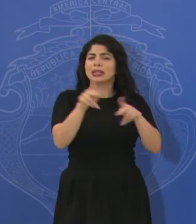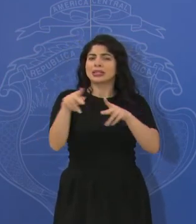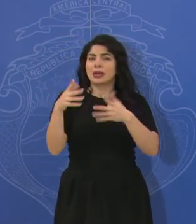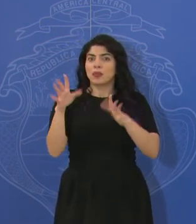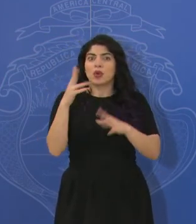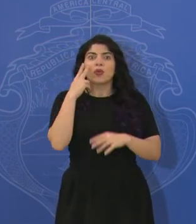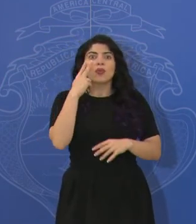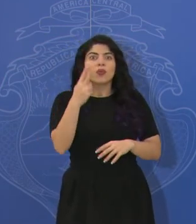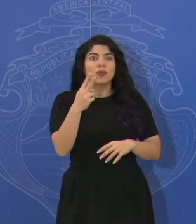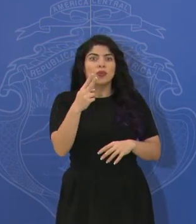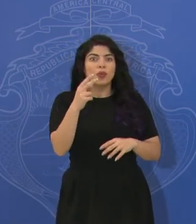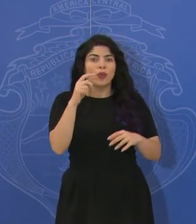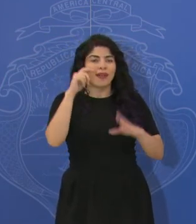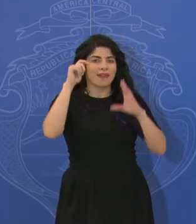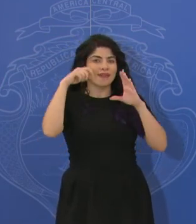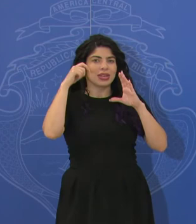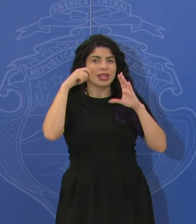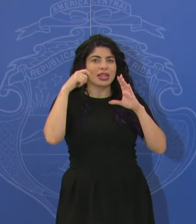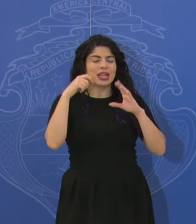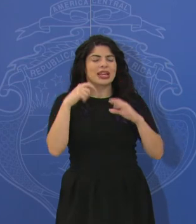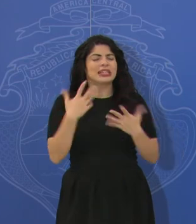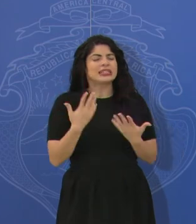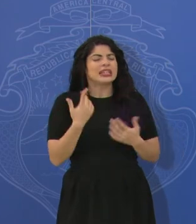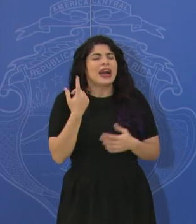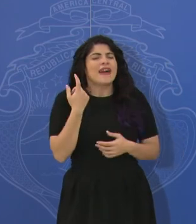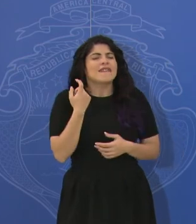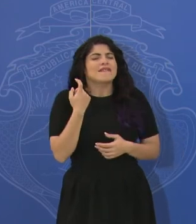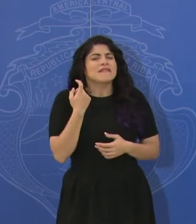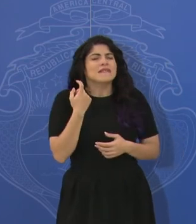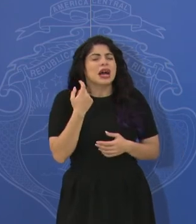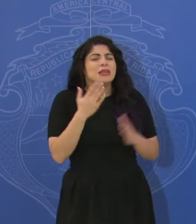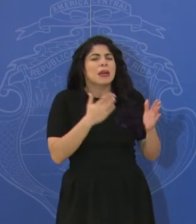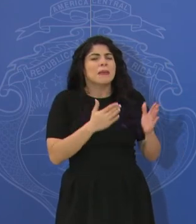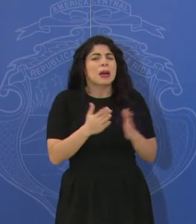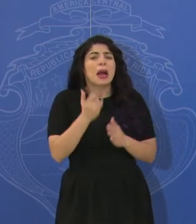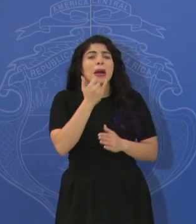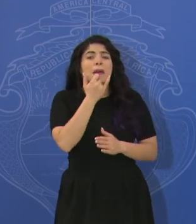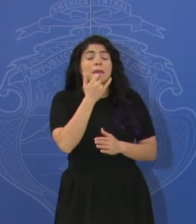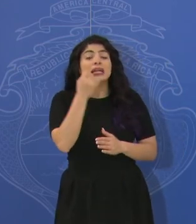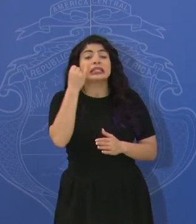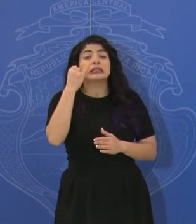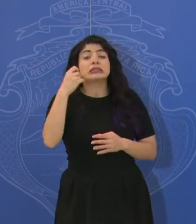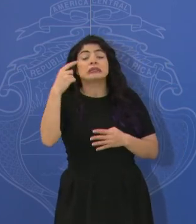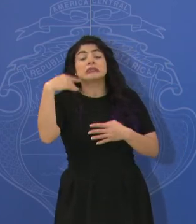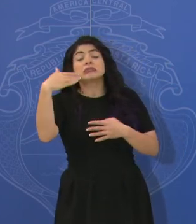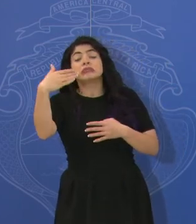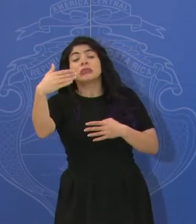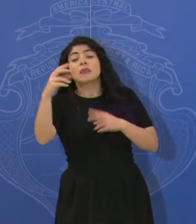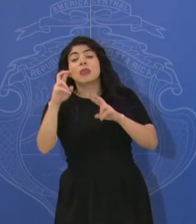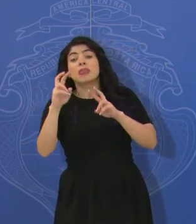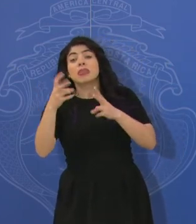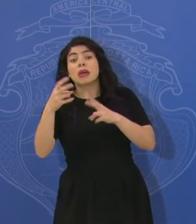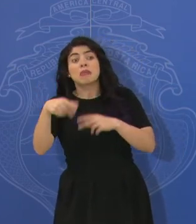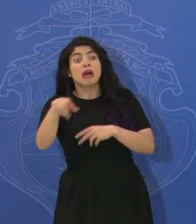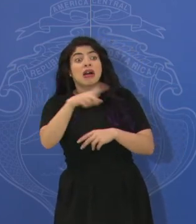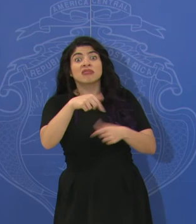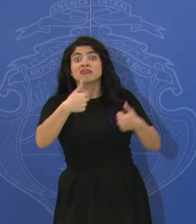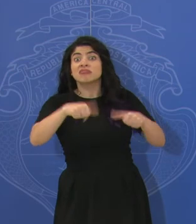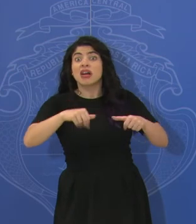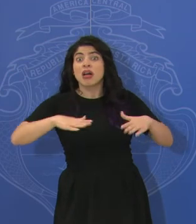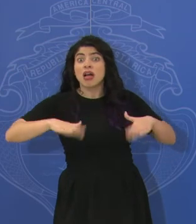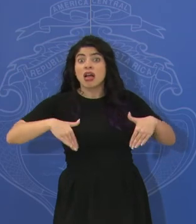durante la transmisión, es que hacía falta prever qué va a pasar cuando en alguno de los temas no podamos ponernos de acuerdo.